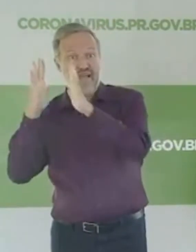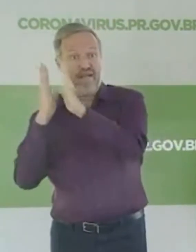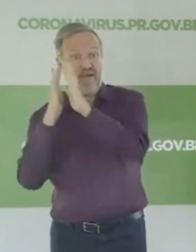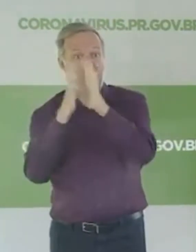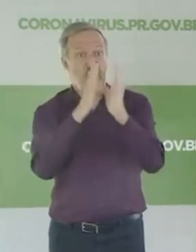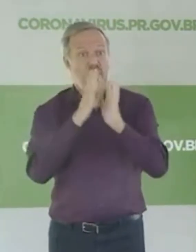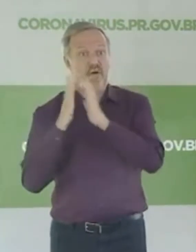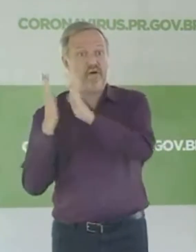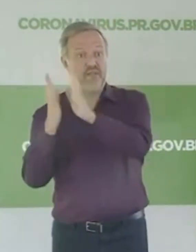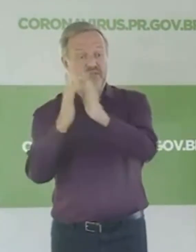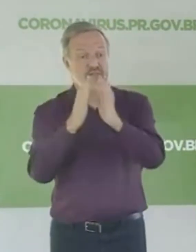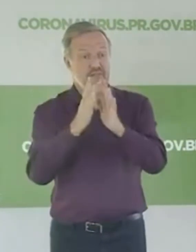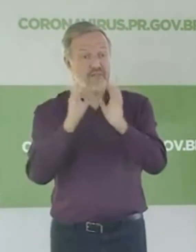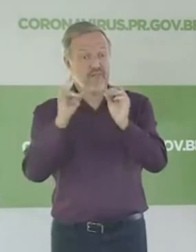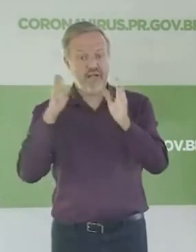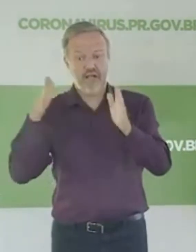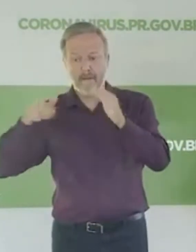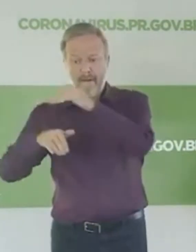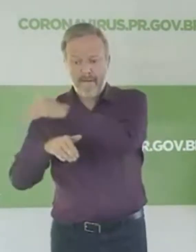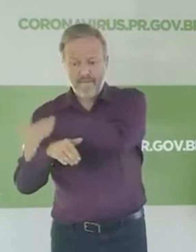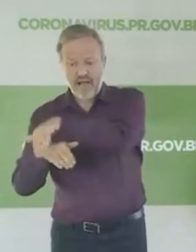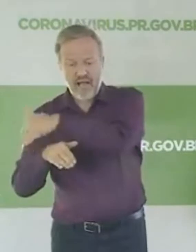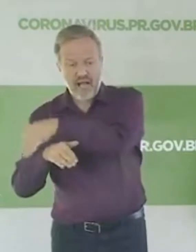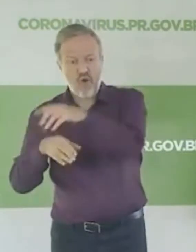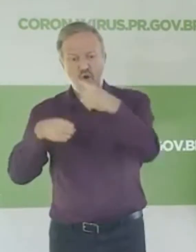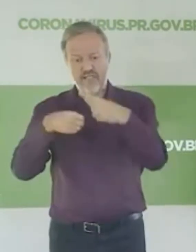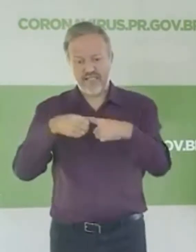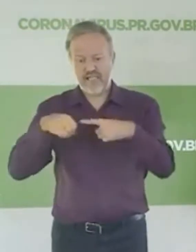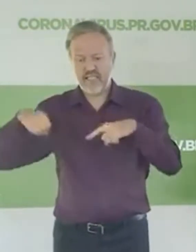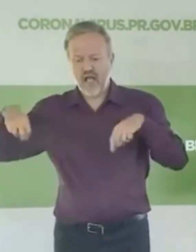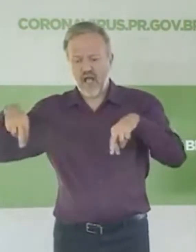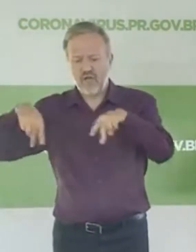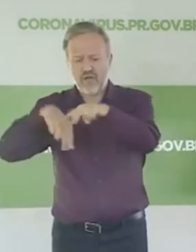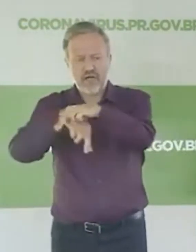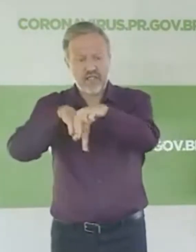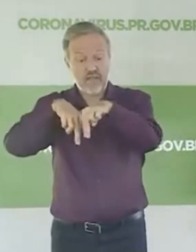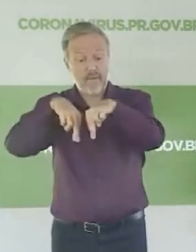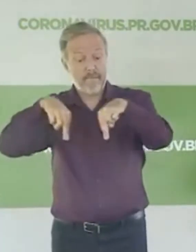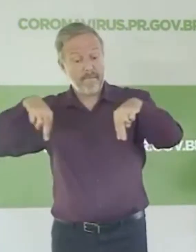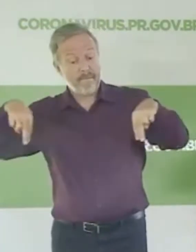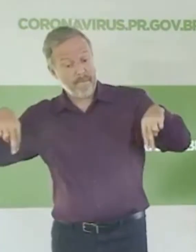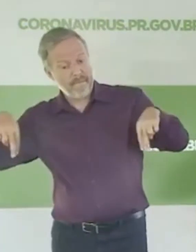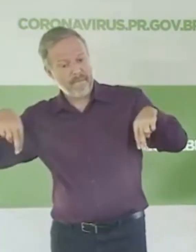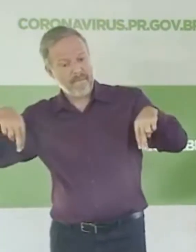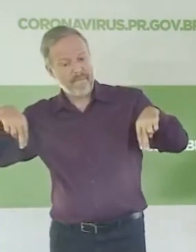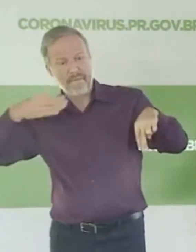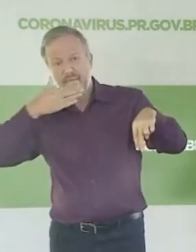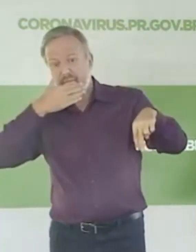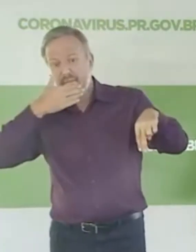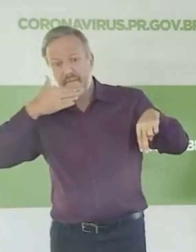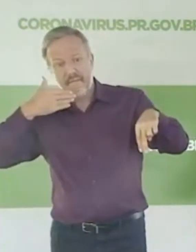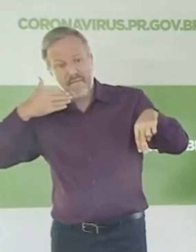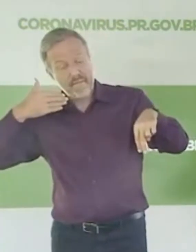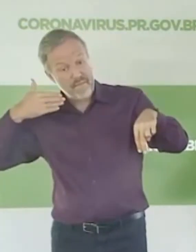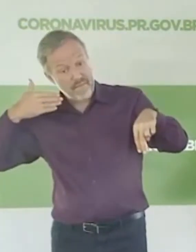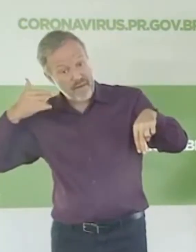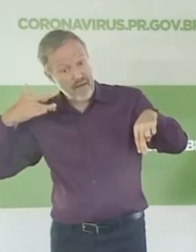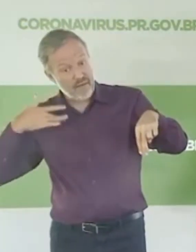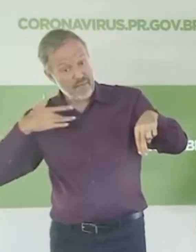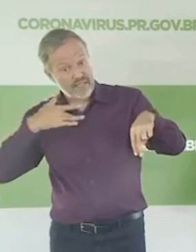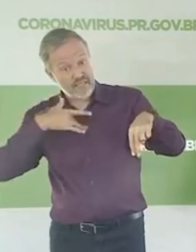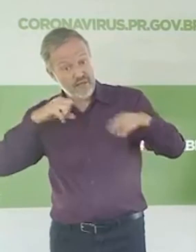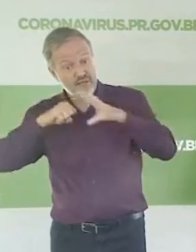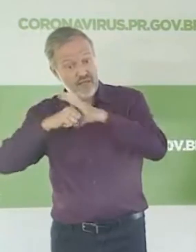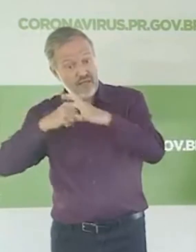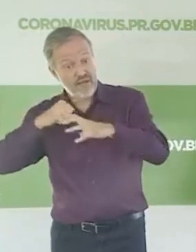estivermos nas ruas, nas cidades, andando, com certeza menos risco de vírus sendo propagado